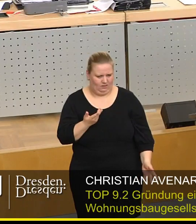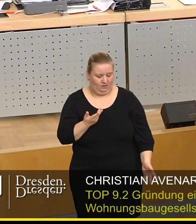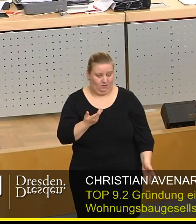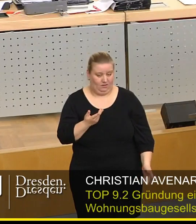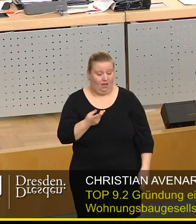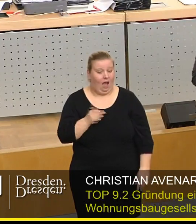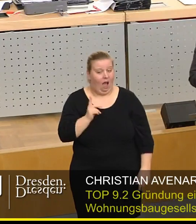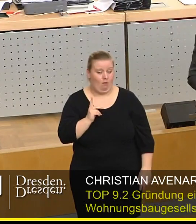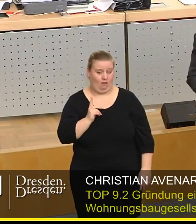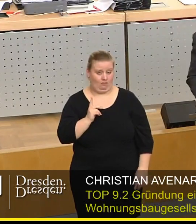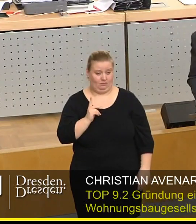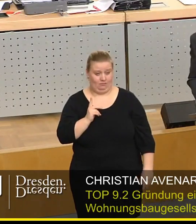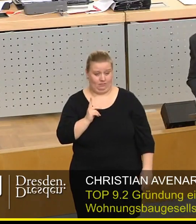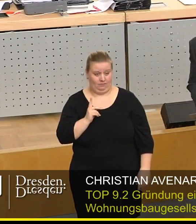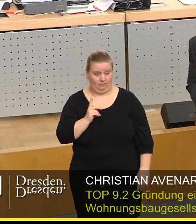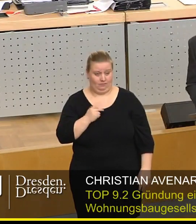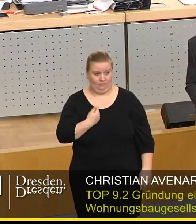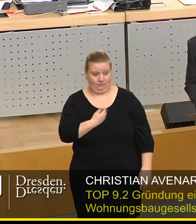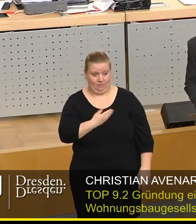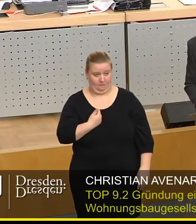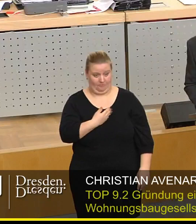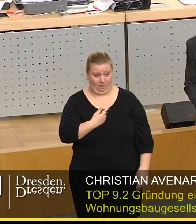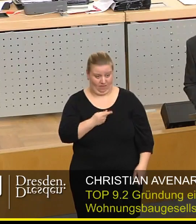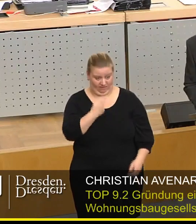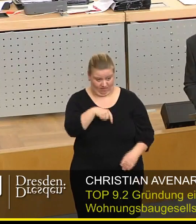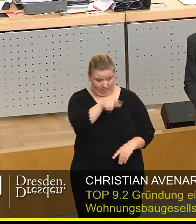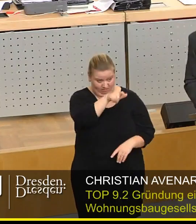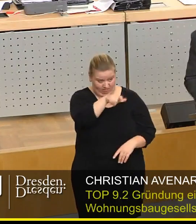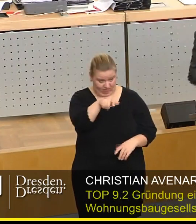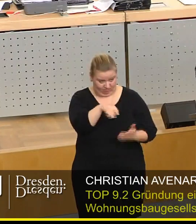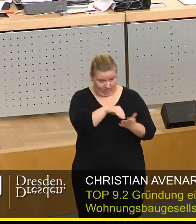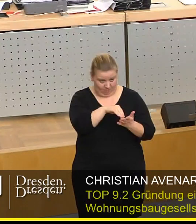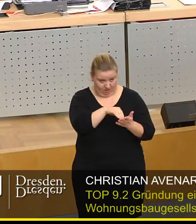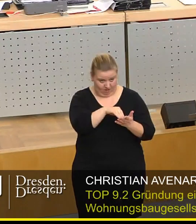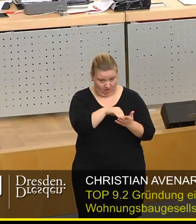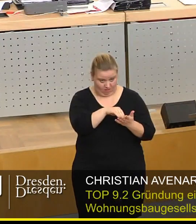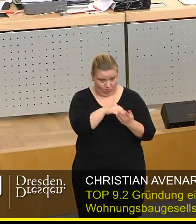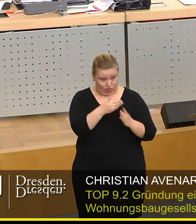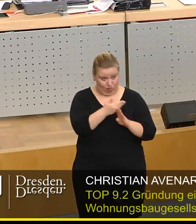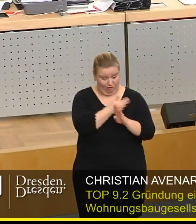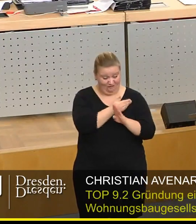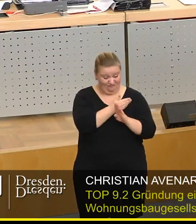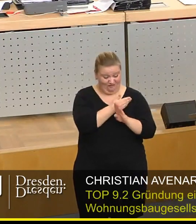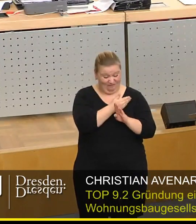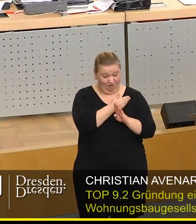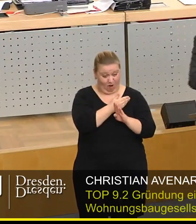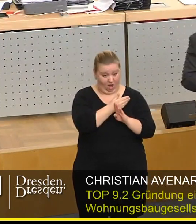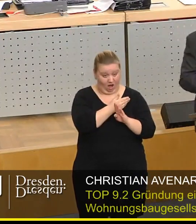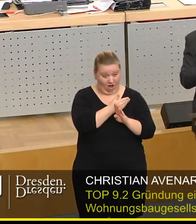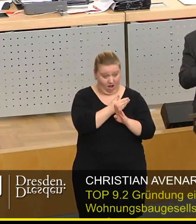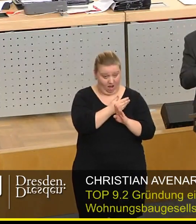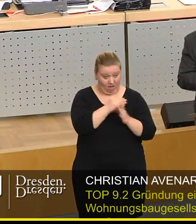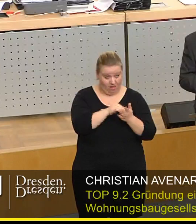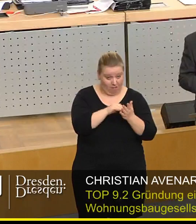Aber ich weiß nicht, was man von dem Geburtshelfer halten soll, der vor dem Kreißsaal stehen bleibt und hört,